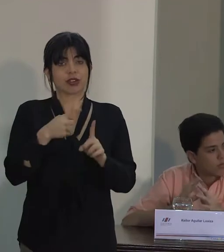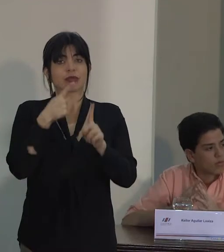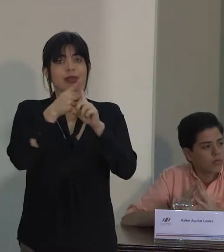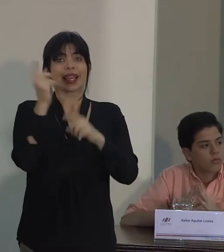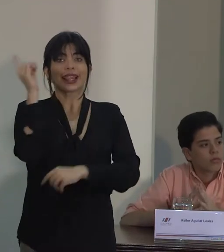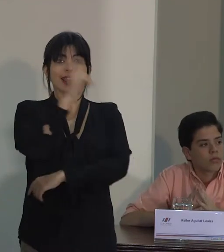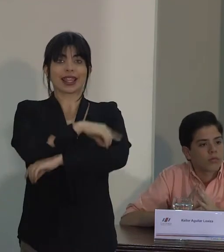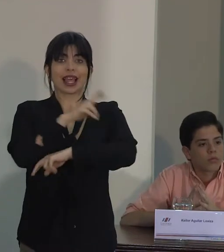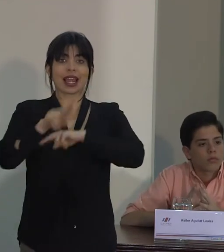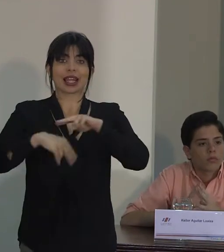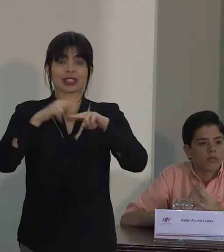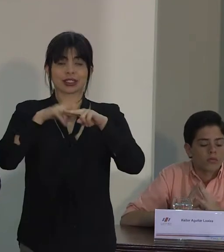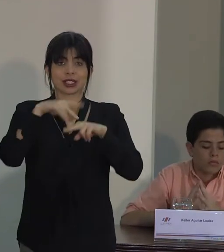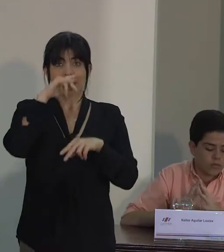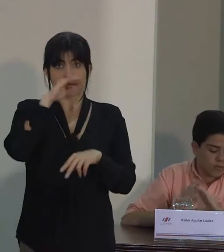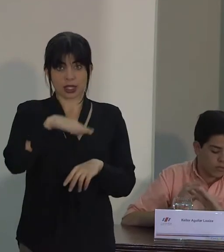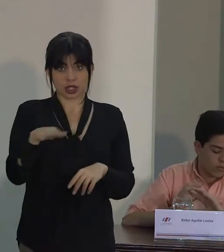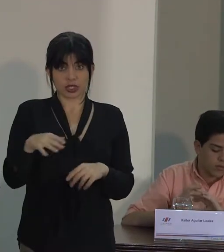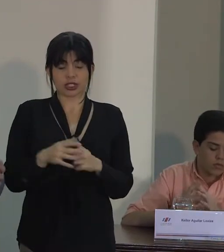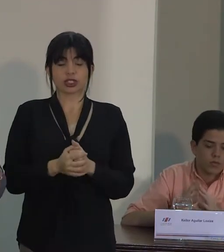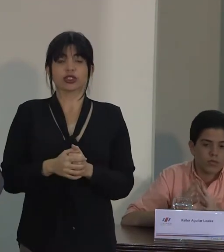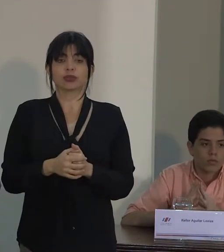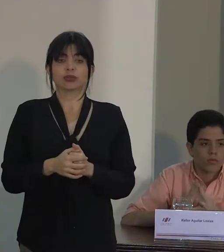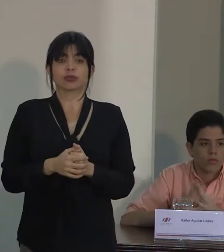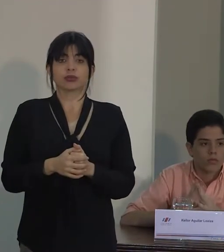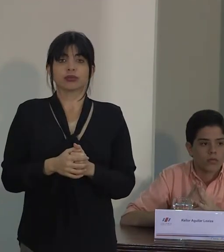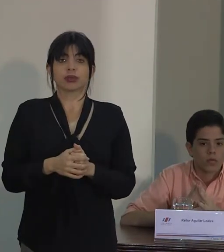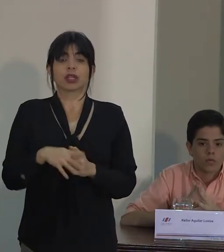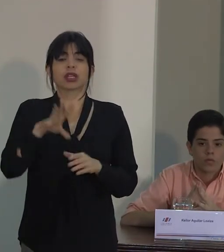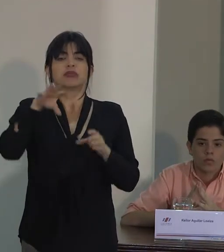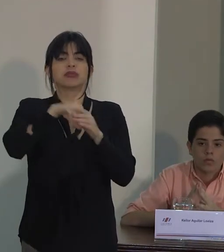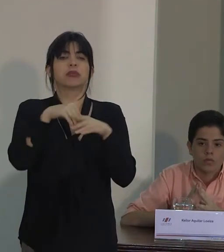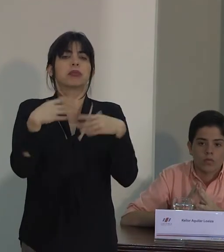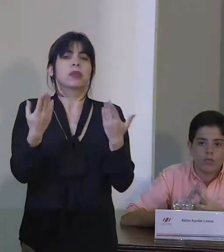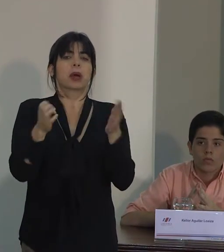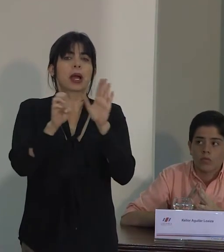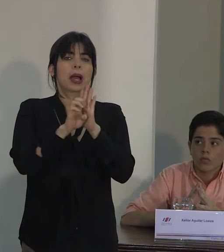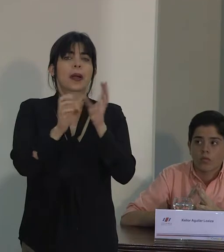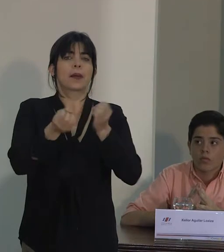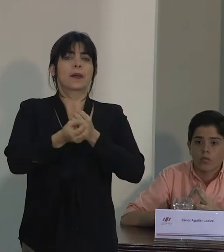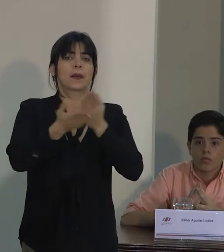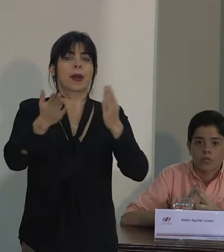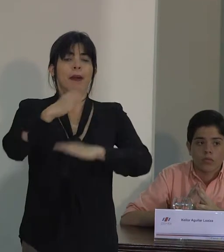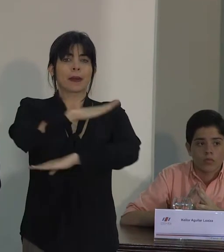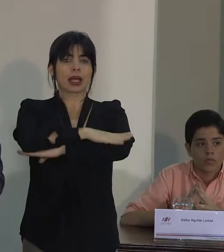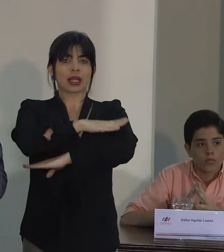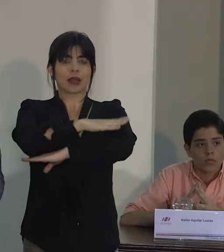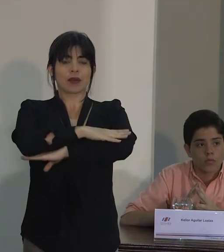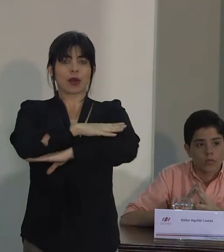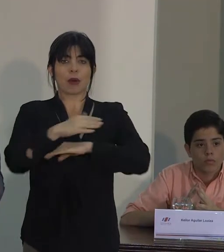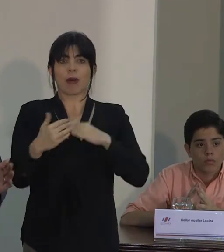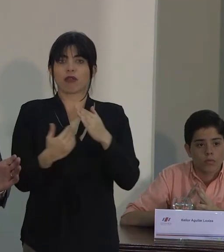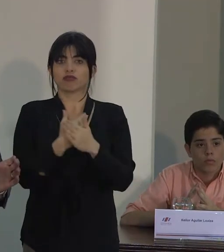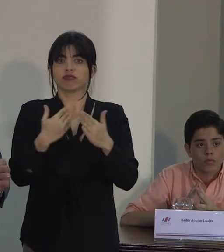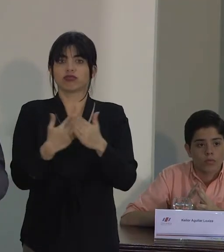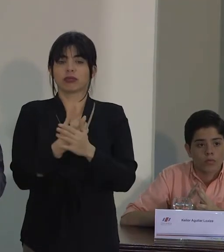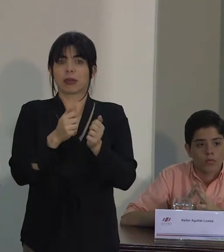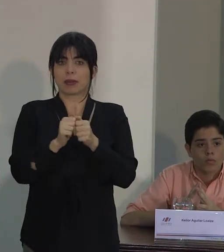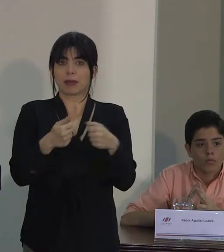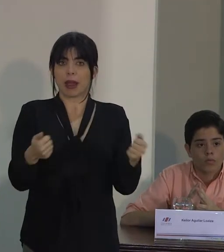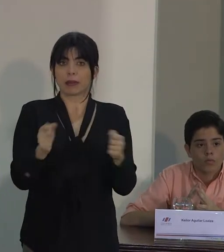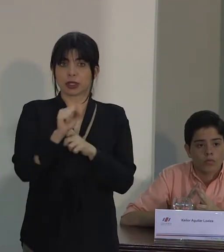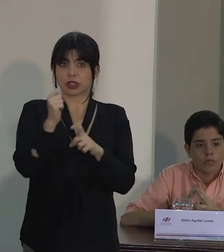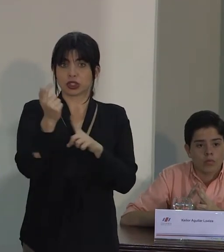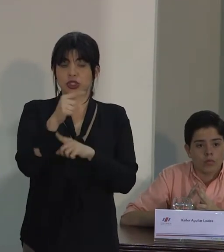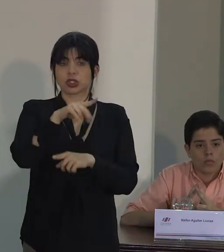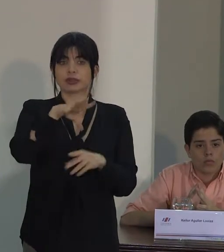Día Nacional de la Niña y el Niño, incluyendo, por ejemplo, el lanzamiento de la plataforma renovada de los mapas sociales,